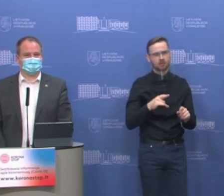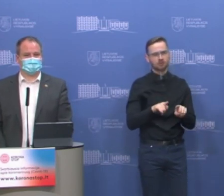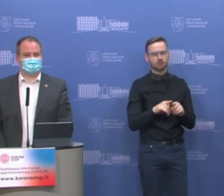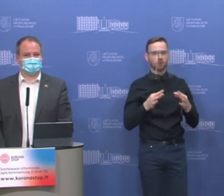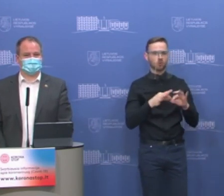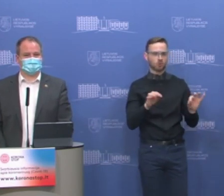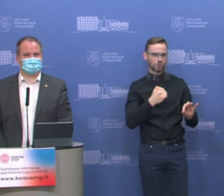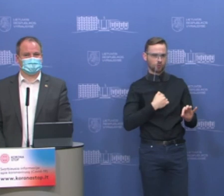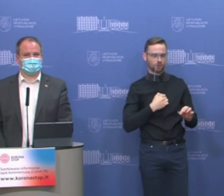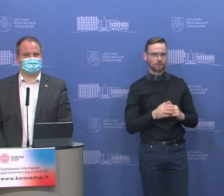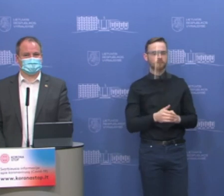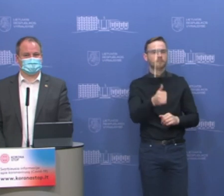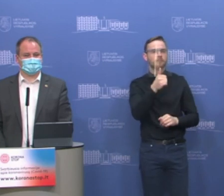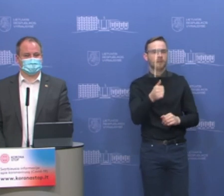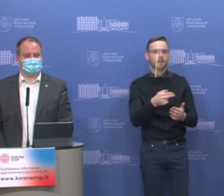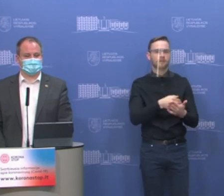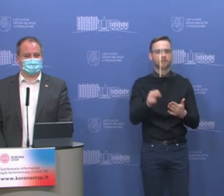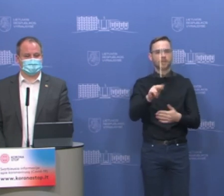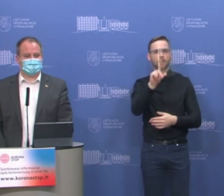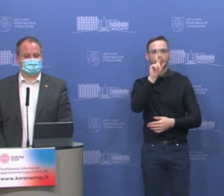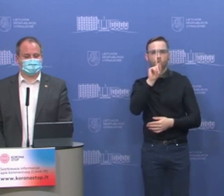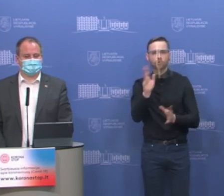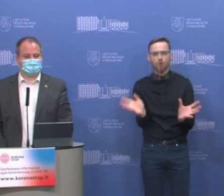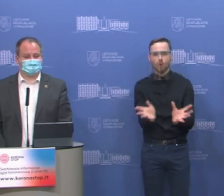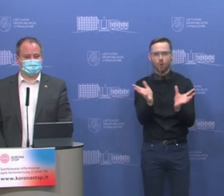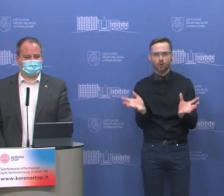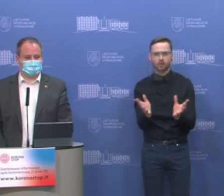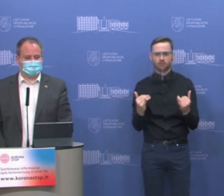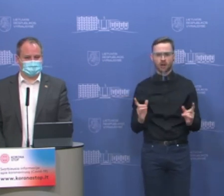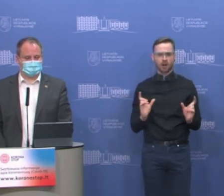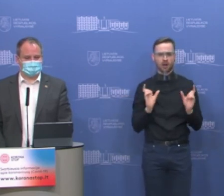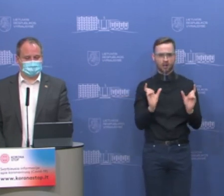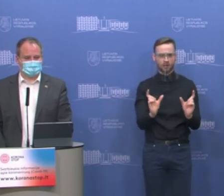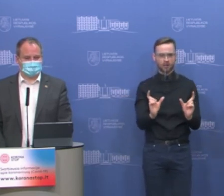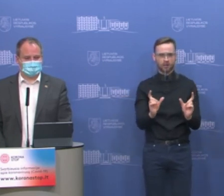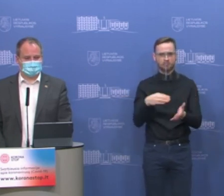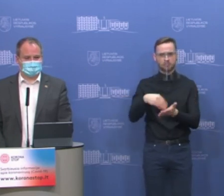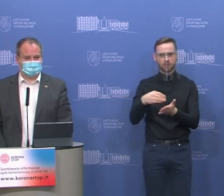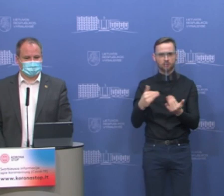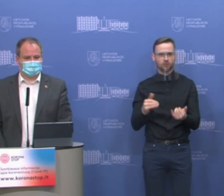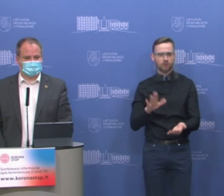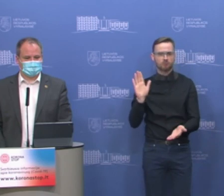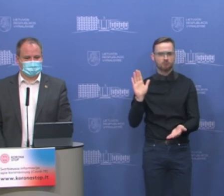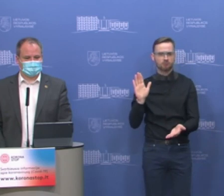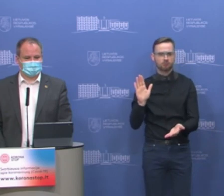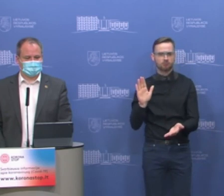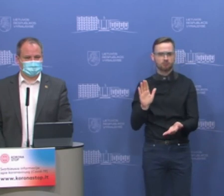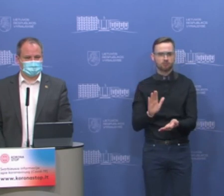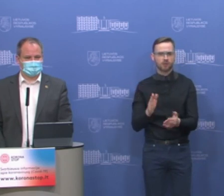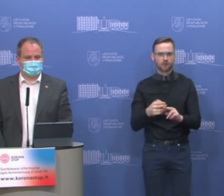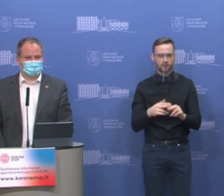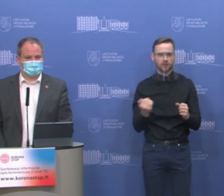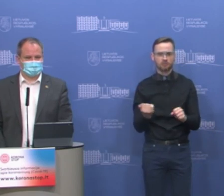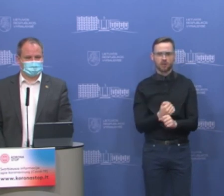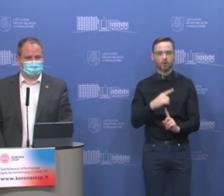įmonės, pavyzdžiui, užsiemančios paaukščių auginimus, sako, kad per karantiną jų produkcijos pirkimai taip sumažėjo, kad tekstonomis